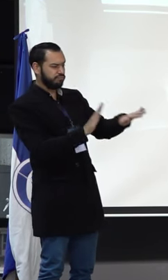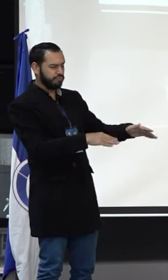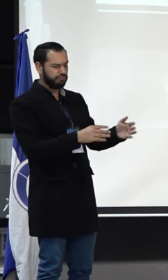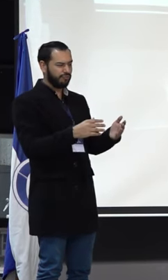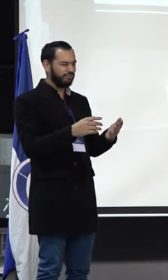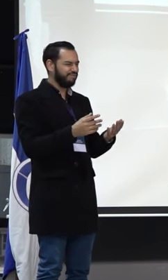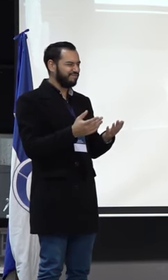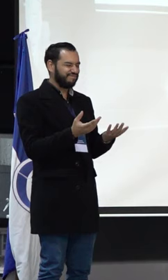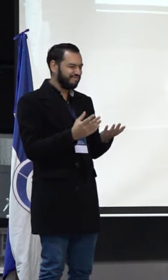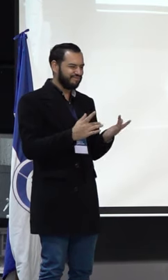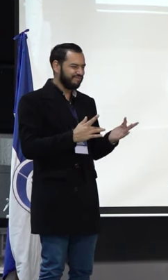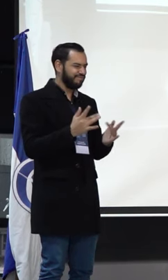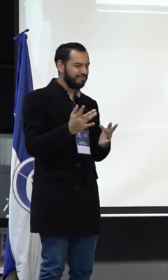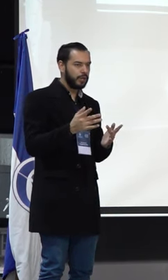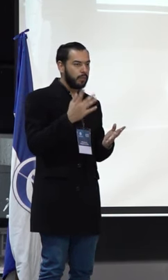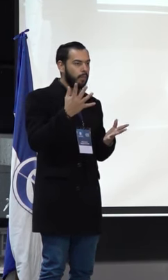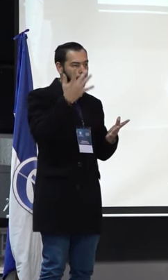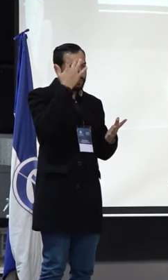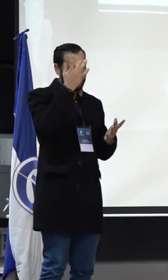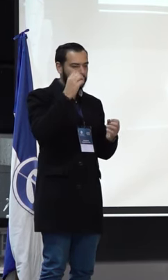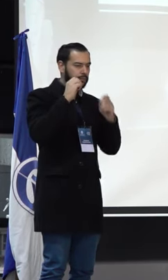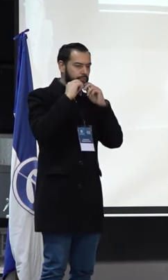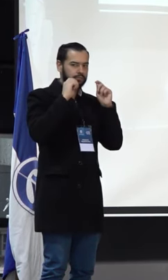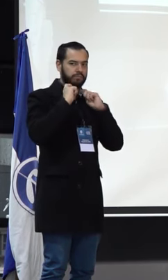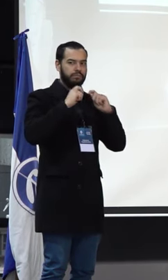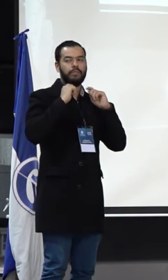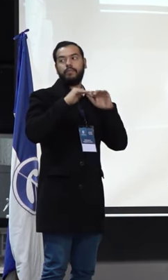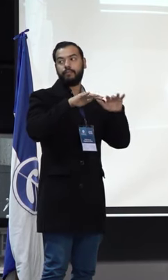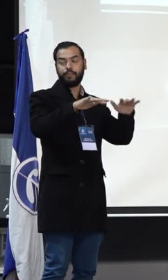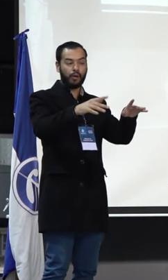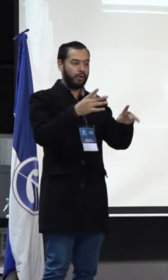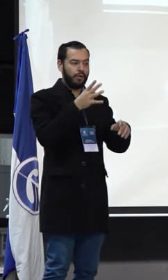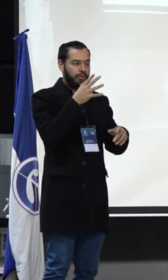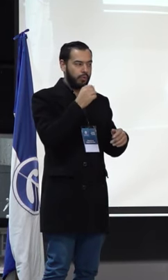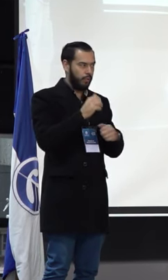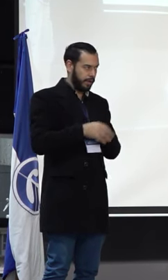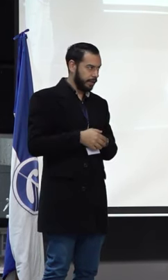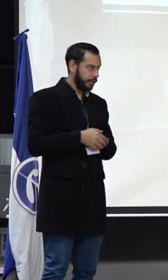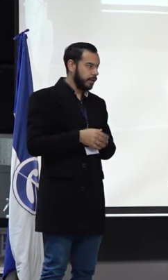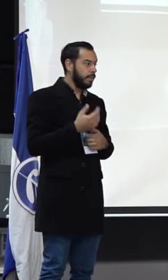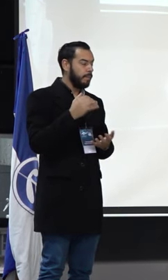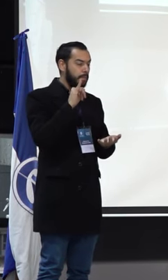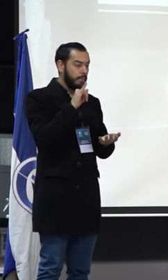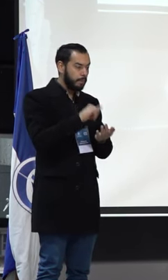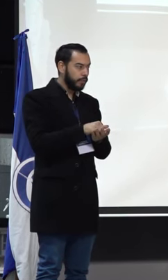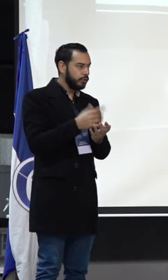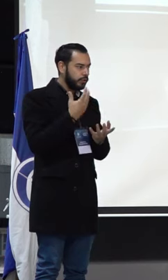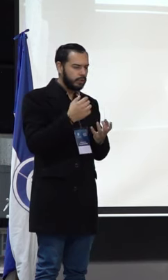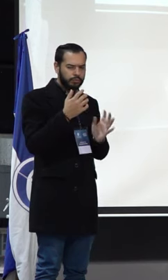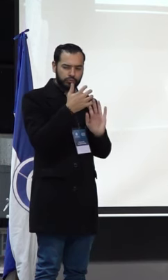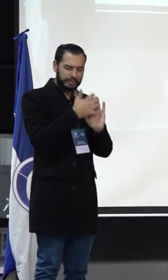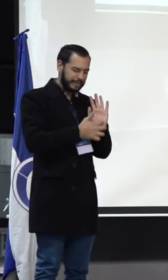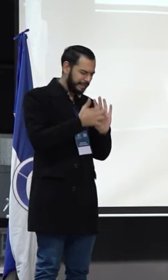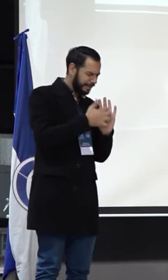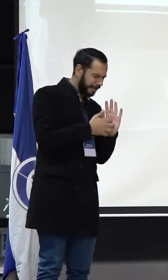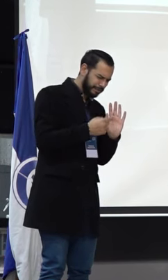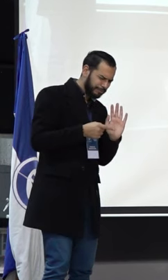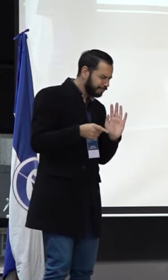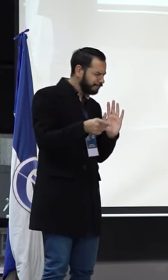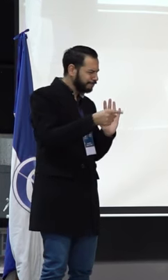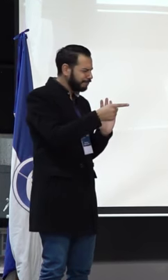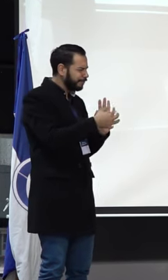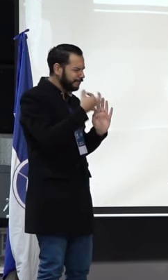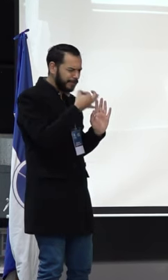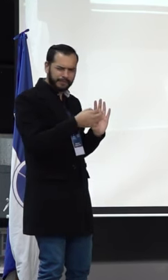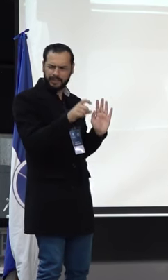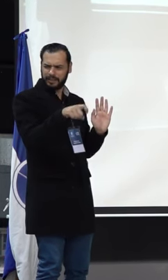porque no existen estrategias de divulgación. Por esta razón queremos levantar un diagnóstico sobre las reales necesidades